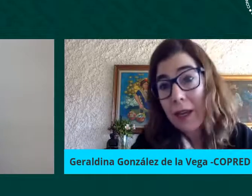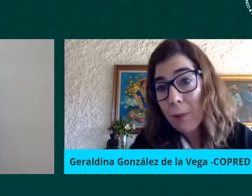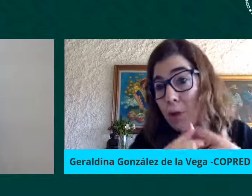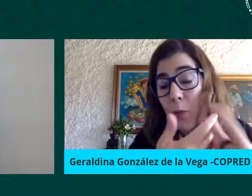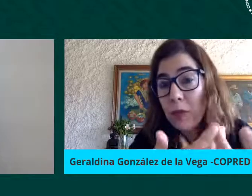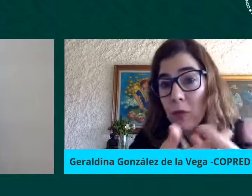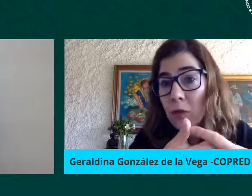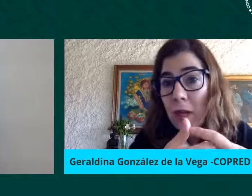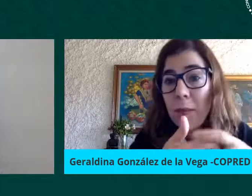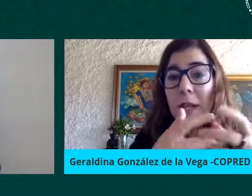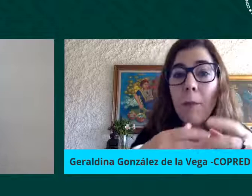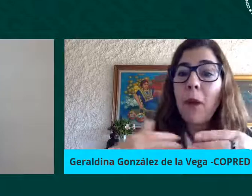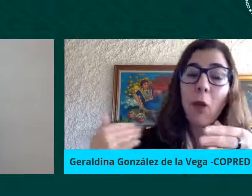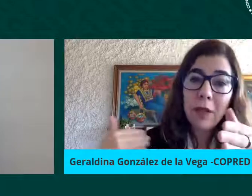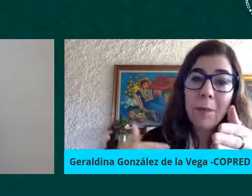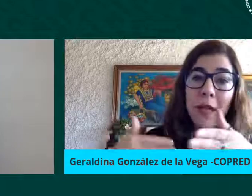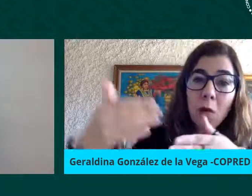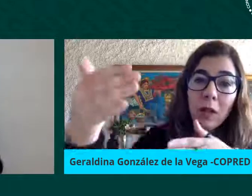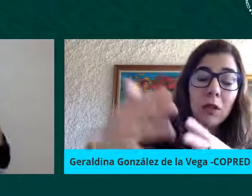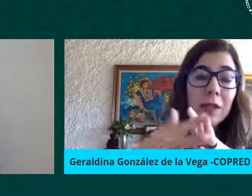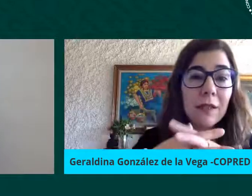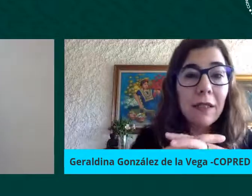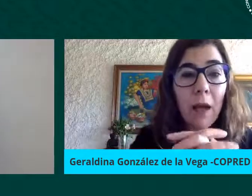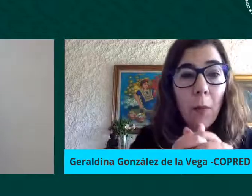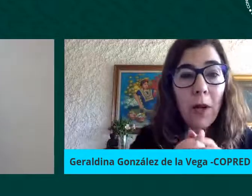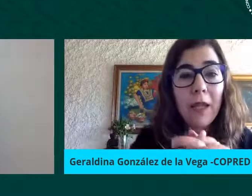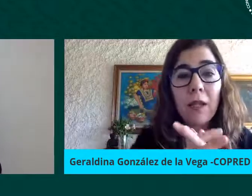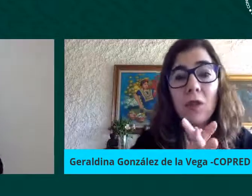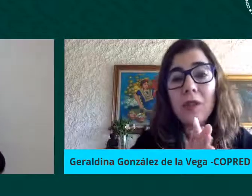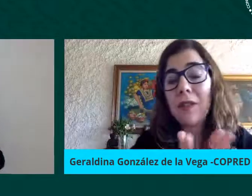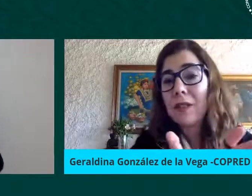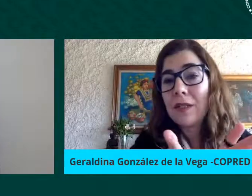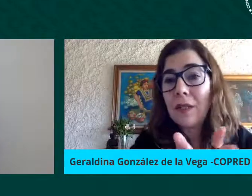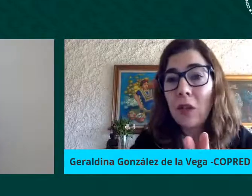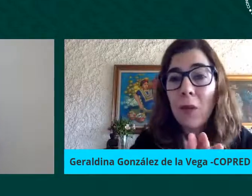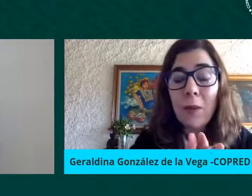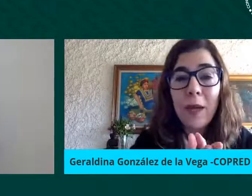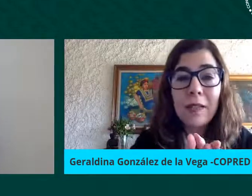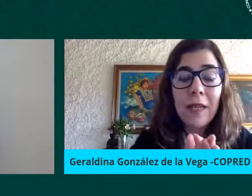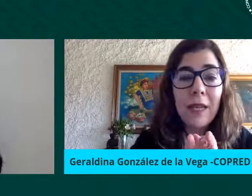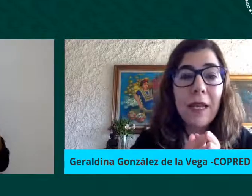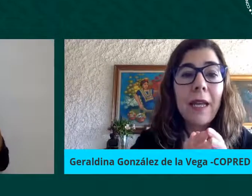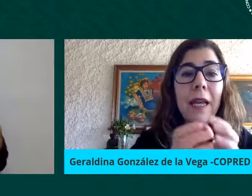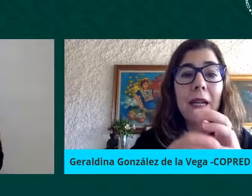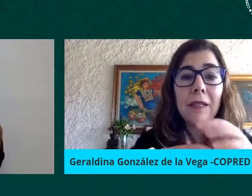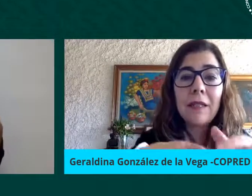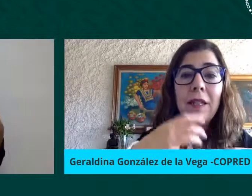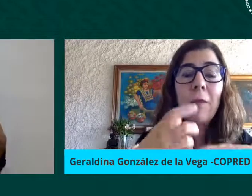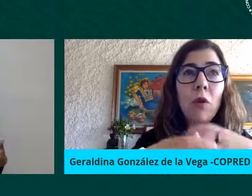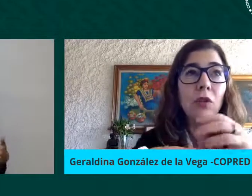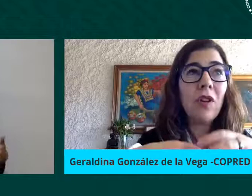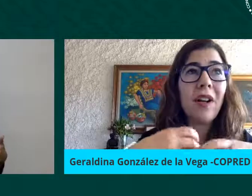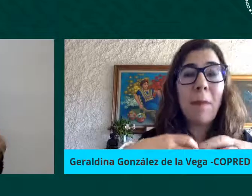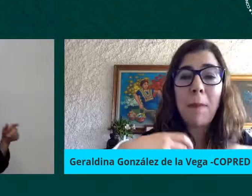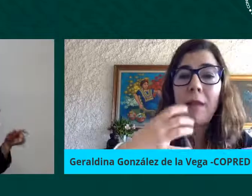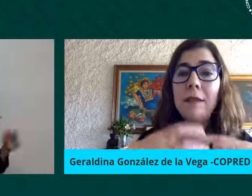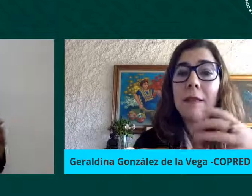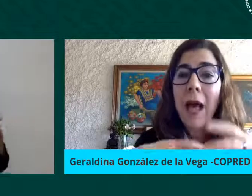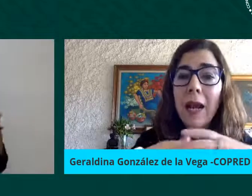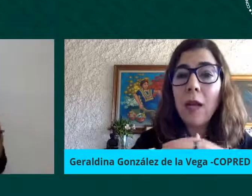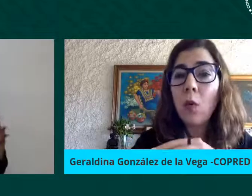vayan a quedar por supuesto siempre pero también cuando transitan por ella entonces en este sentido a me parece que necesitamos